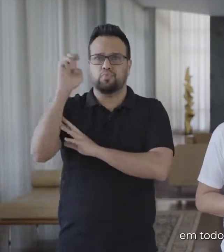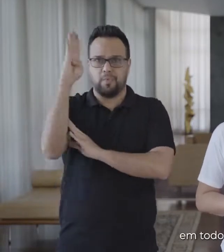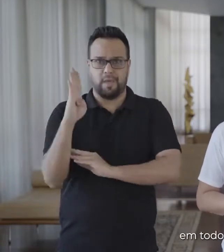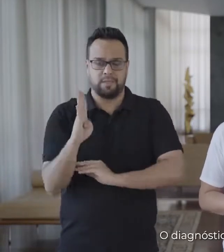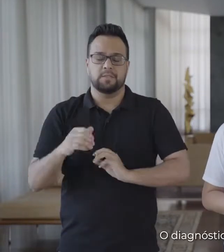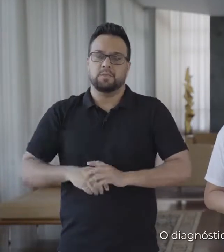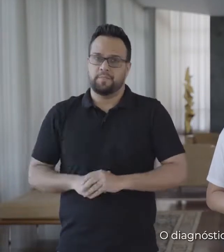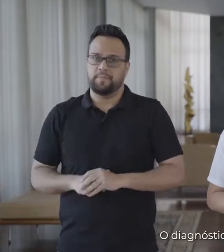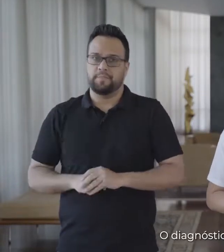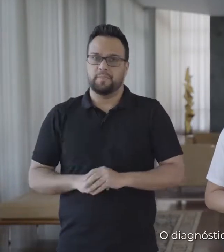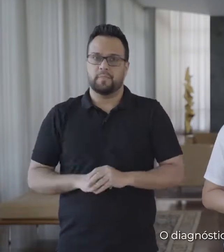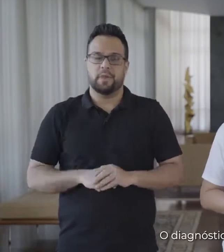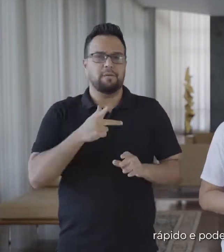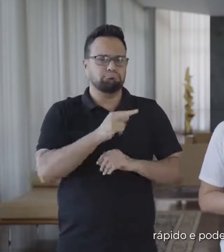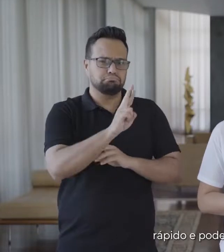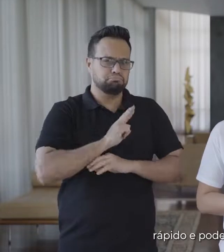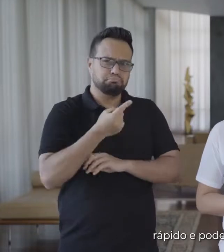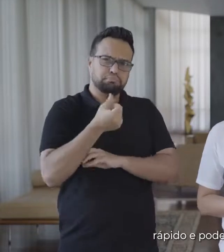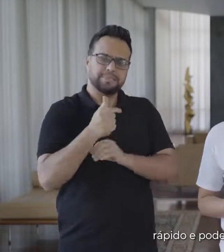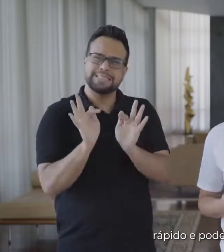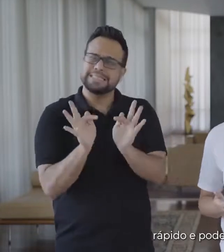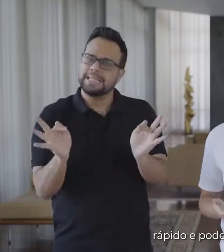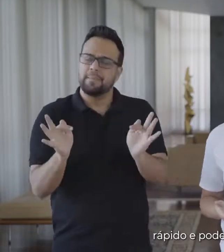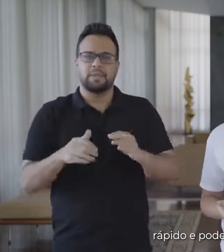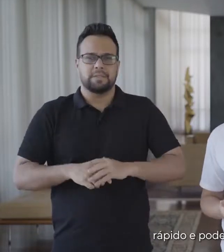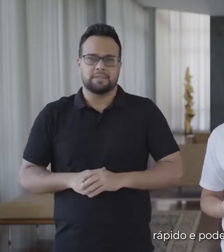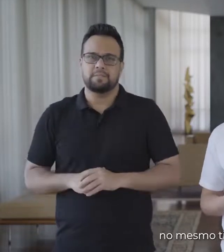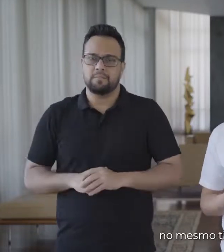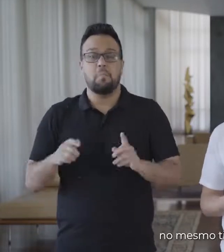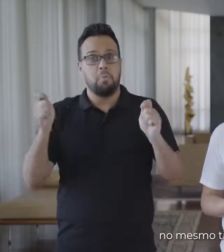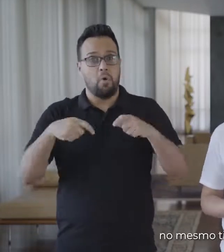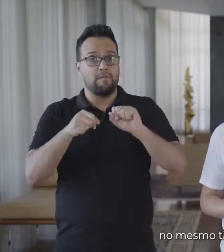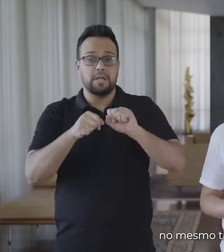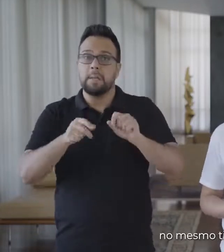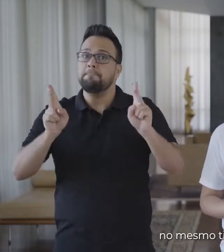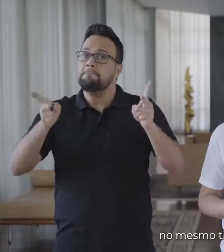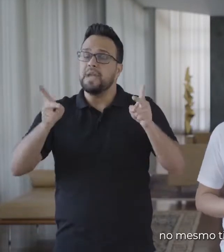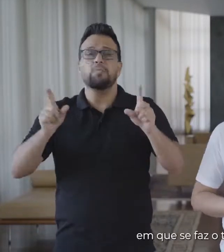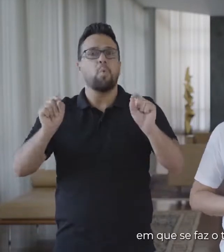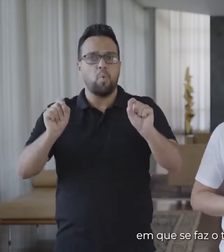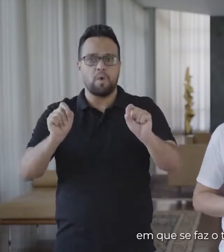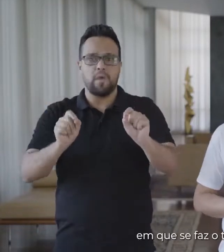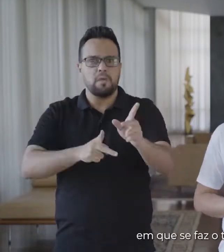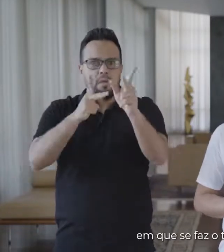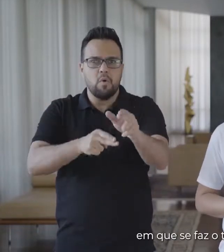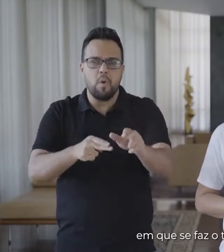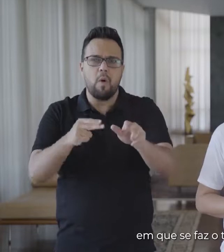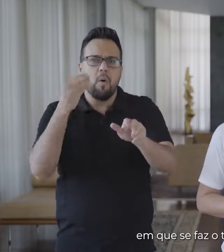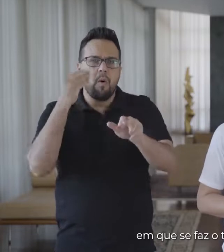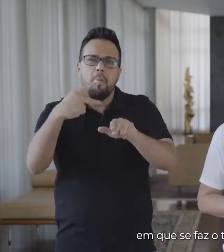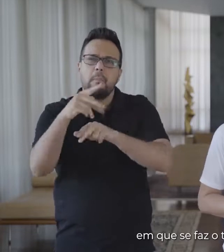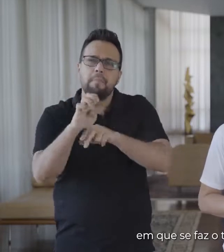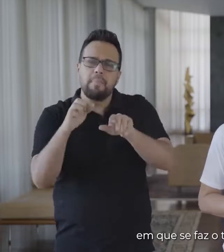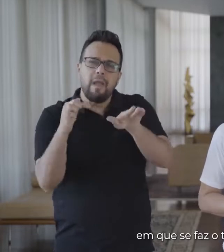O diagnóstico é simples, rápido e pode ser realizado no mesmo tipo de papel em que se faz o teste